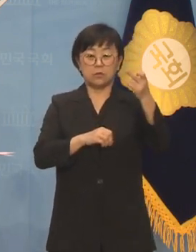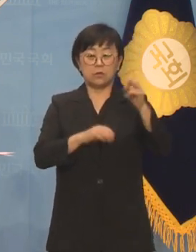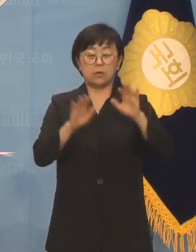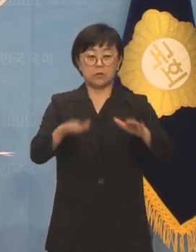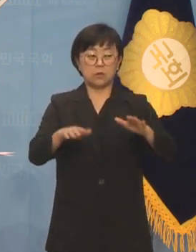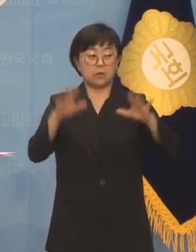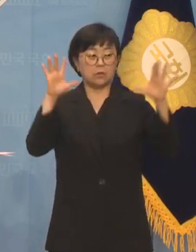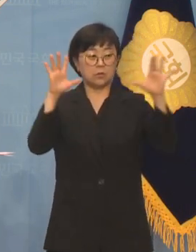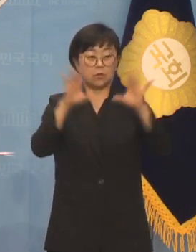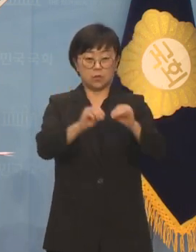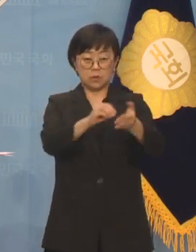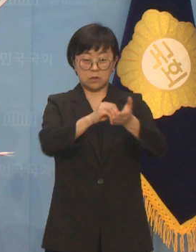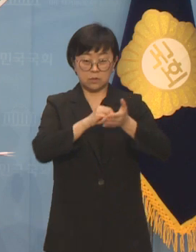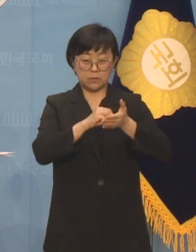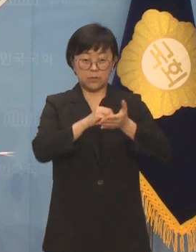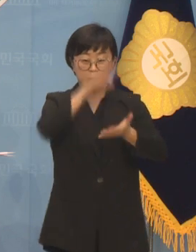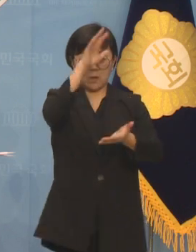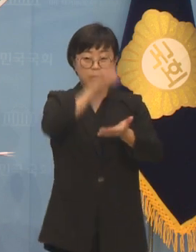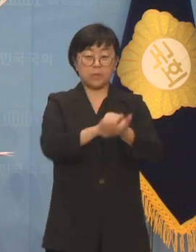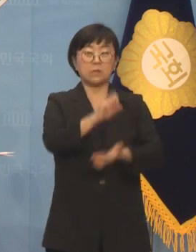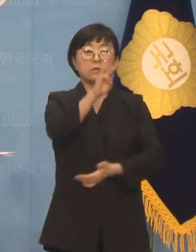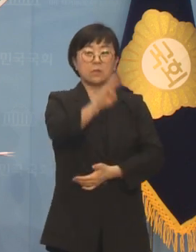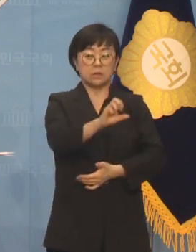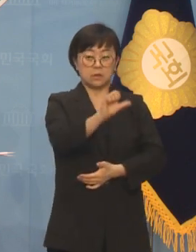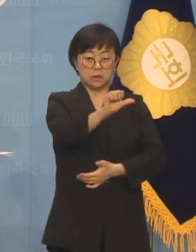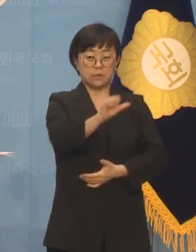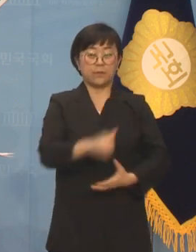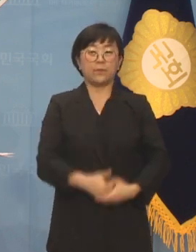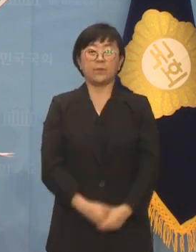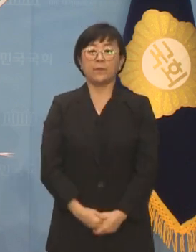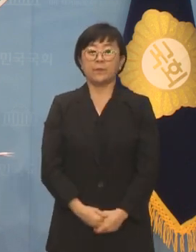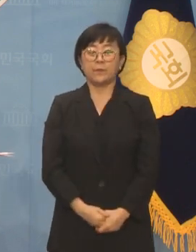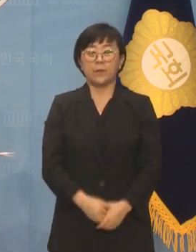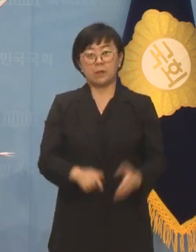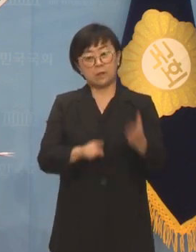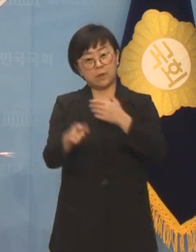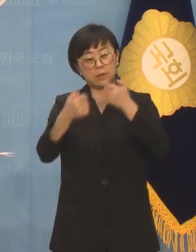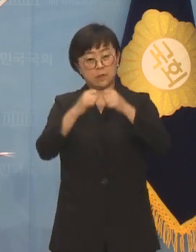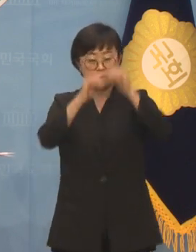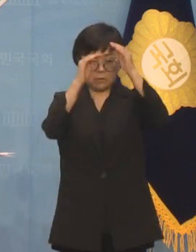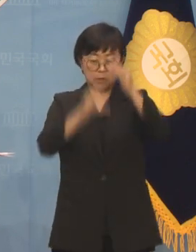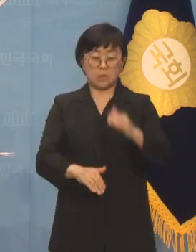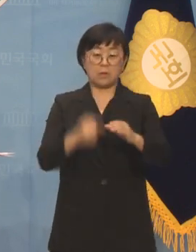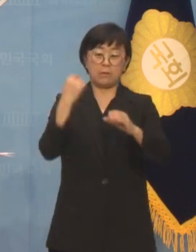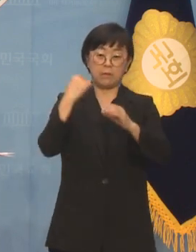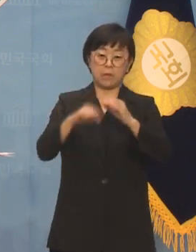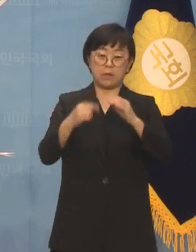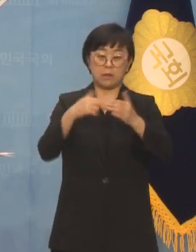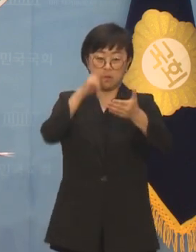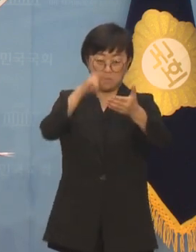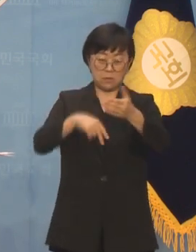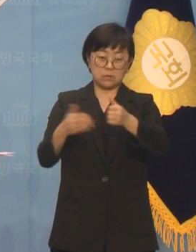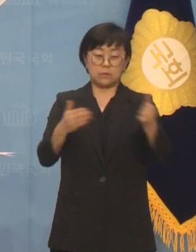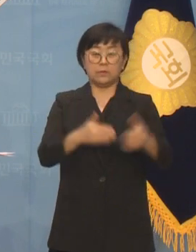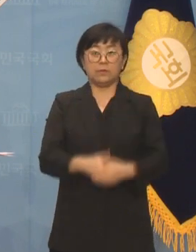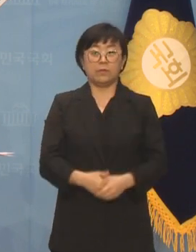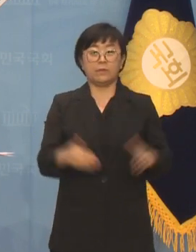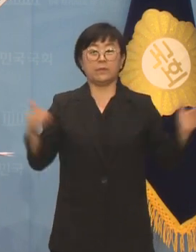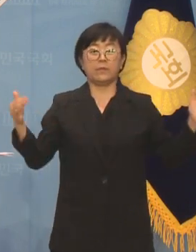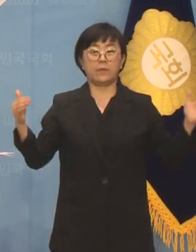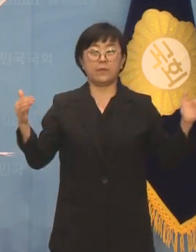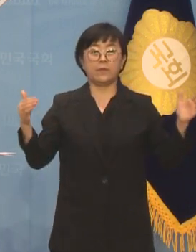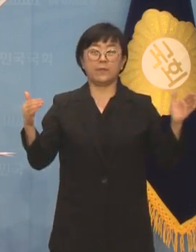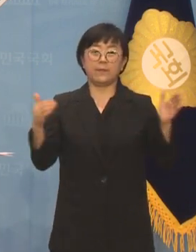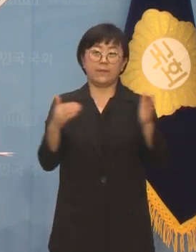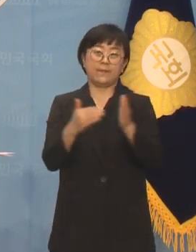동의 진행 중인 청원은 총 35건입니다. 기타 자세한 사항은 이메일을 참고해 주시기 바랍니다. 이상으로